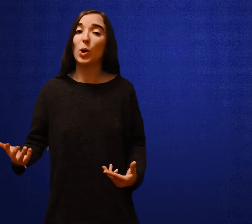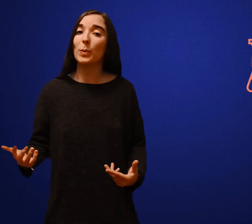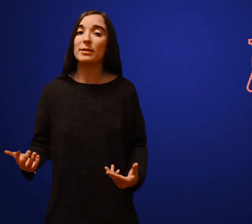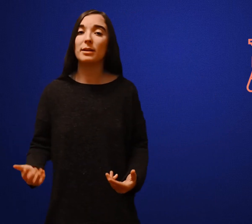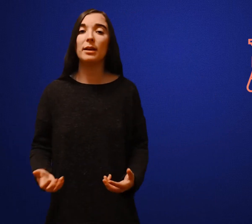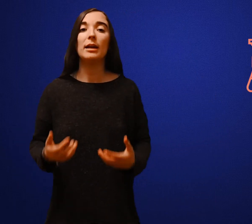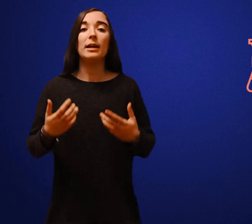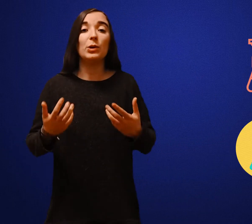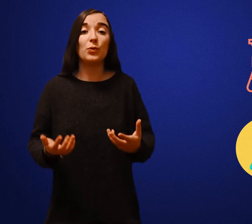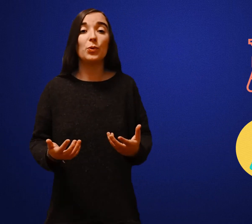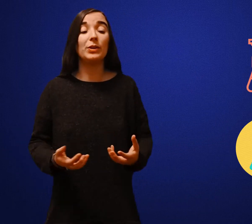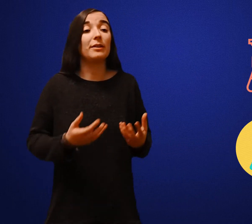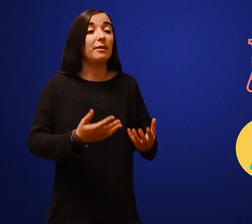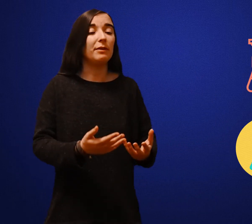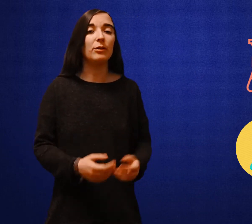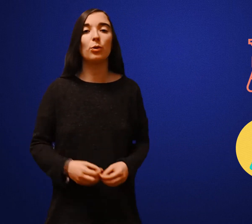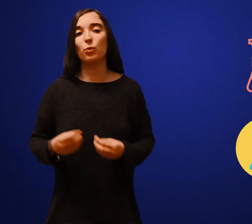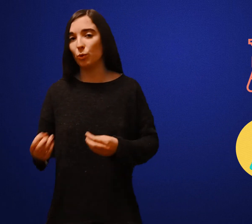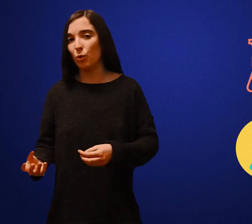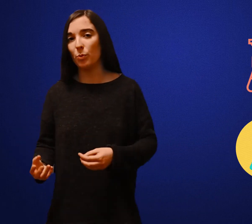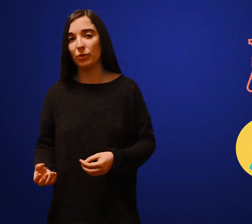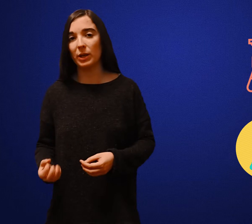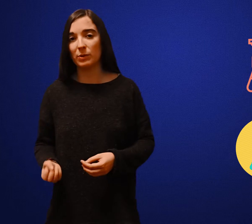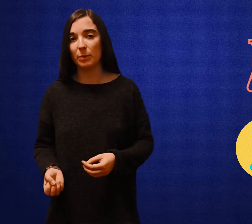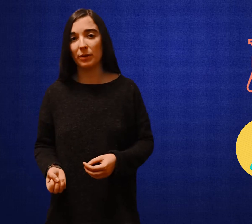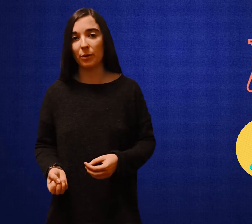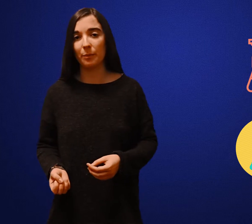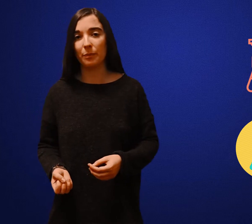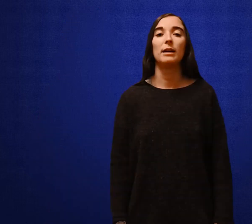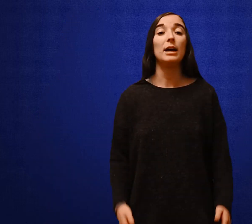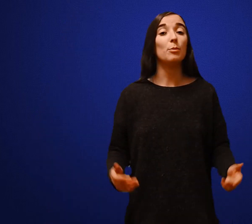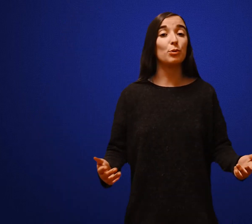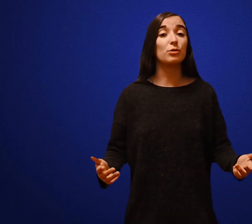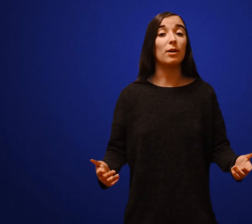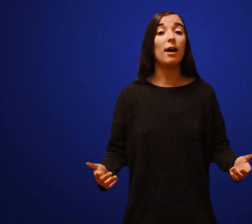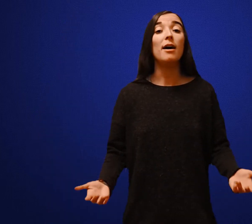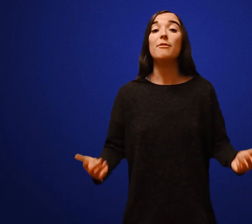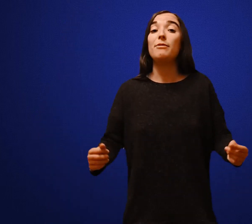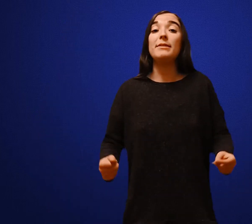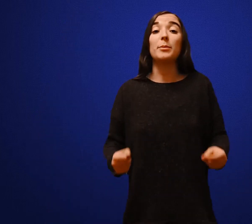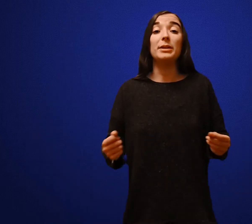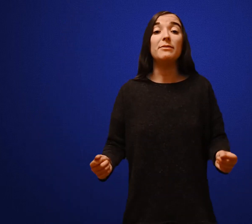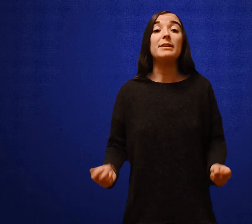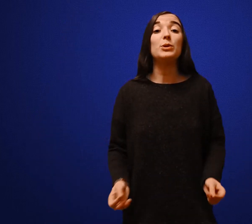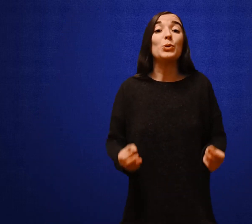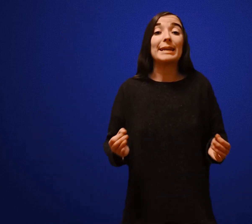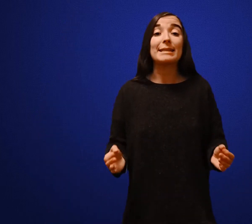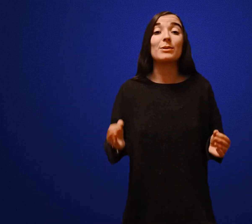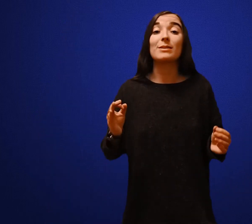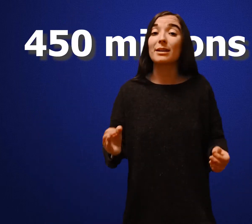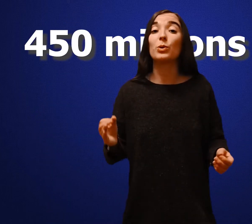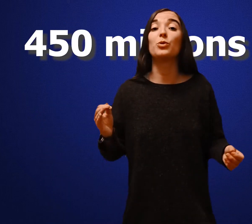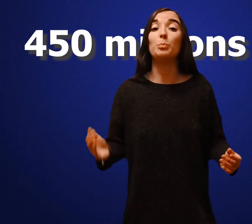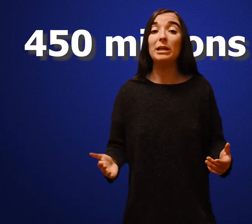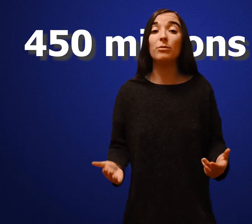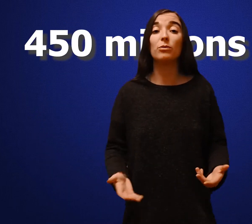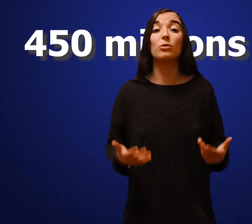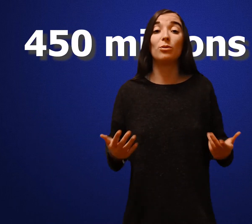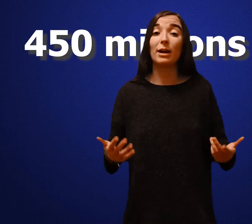remplacer et de fournir des filtres ou de l'eau en bouteille aux habitants Pour cela, Flint a bénéficié de 450 millions de dollars